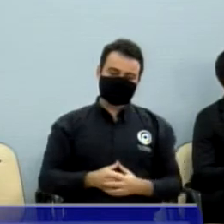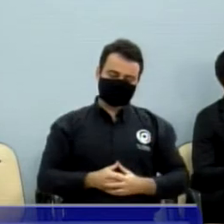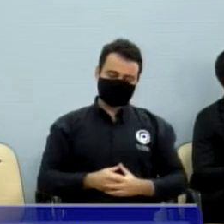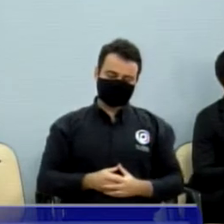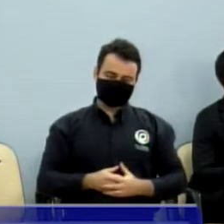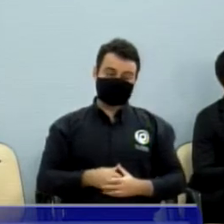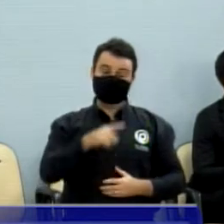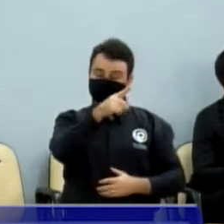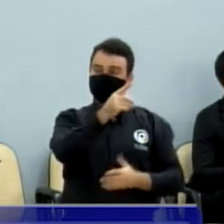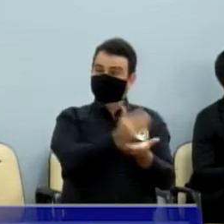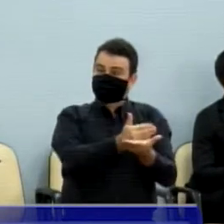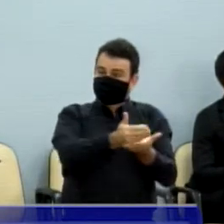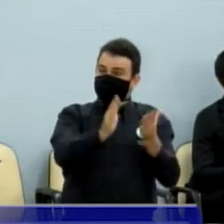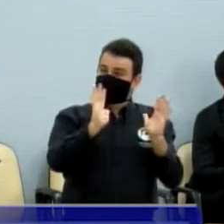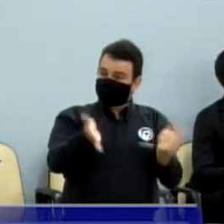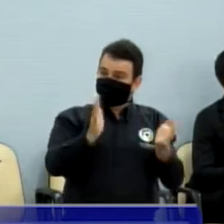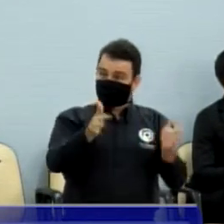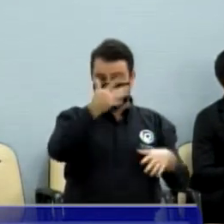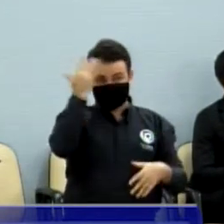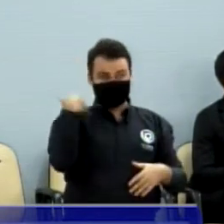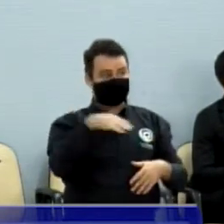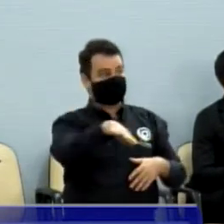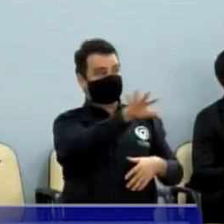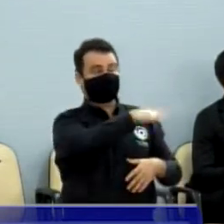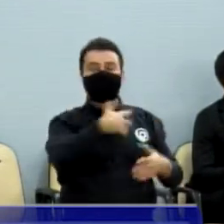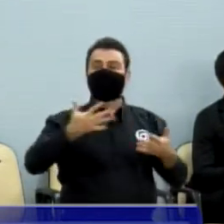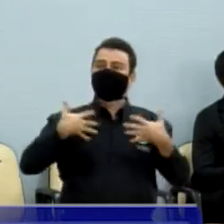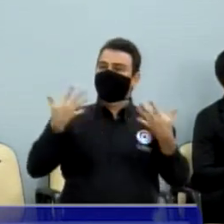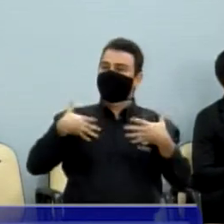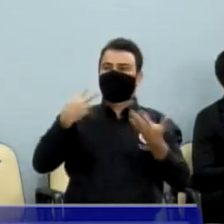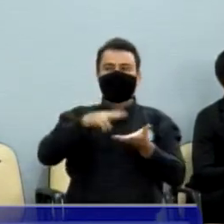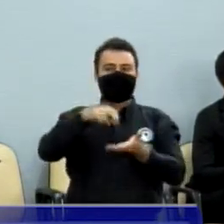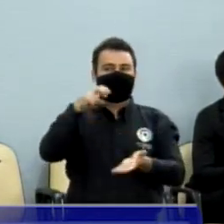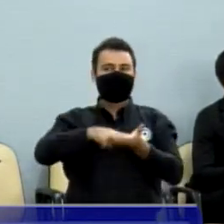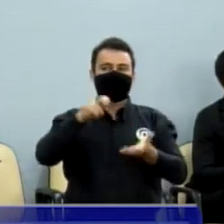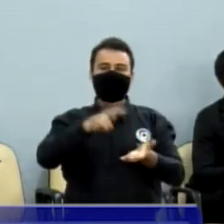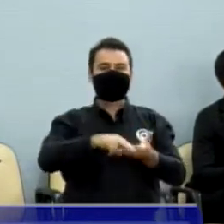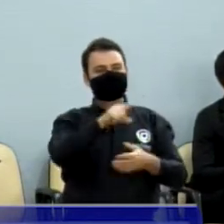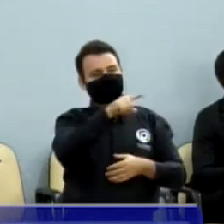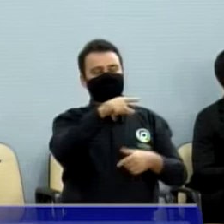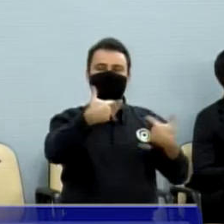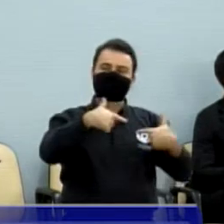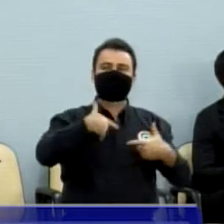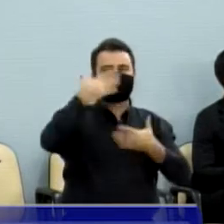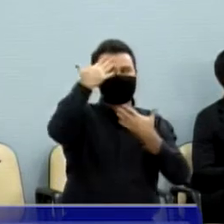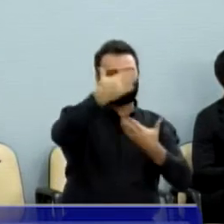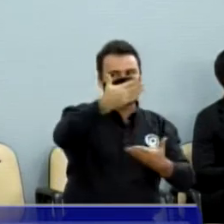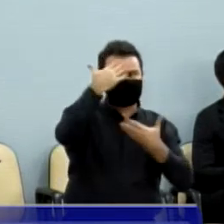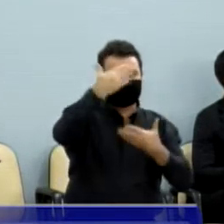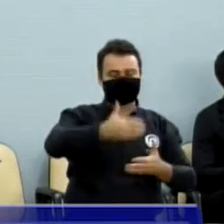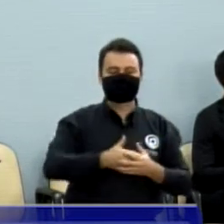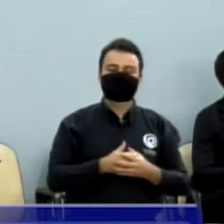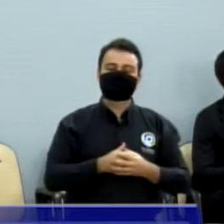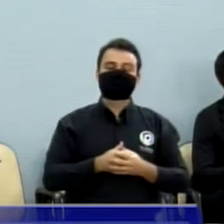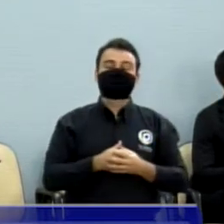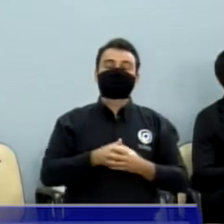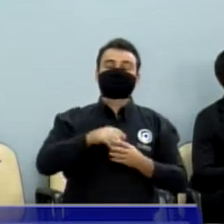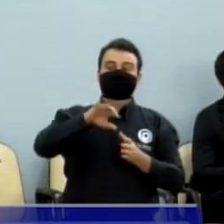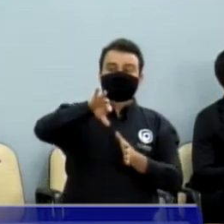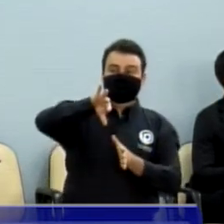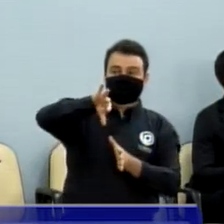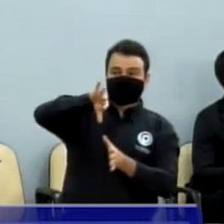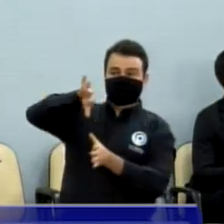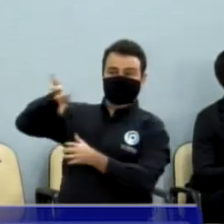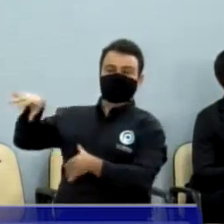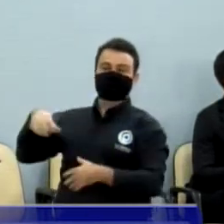já estão fazendo o serviço e a população já está muito contente, agradecendo pelos trabalhos da CPFL. Queria também aqui reinterar